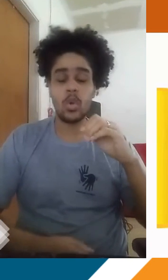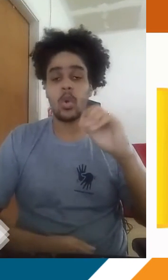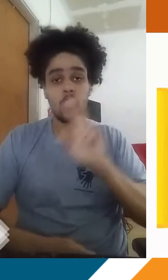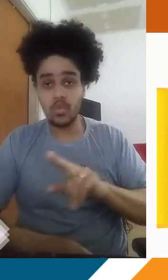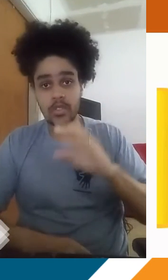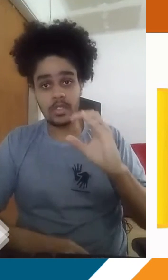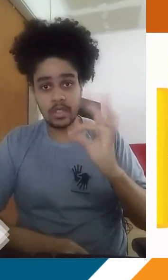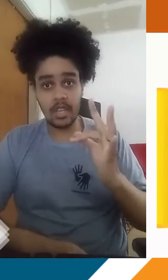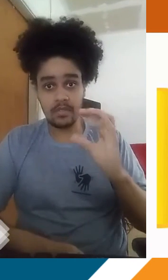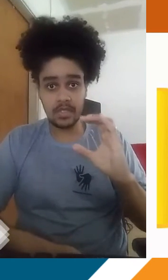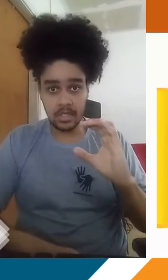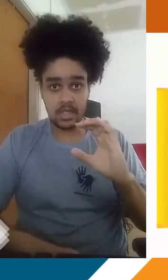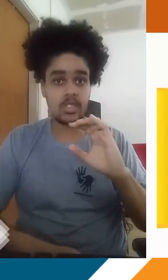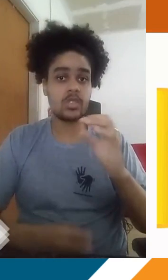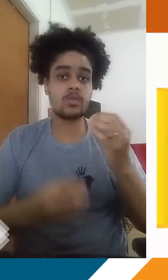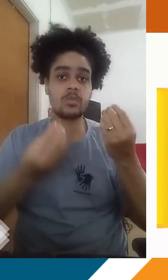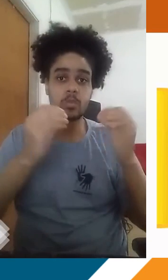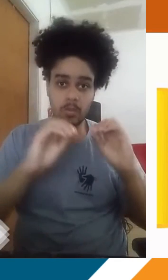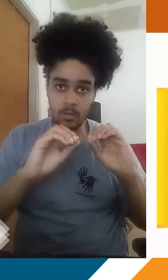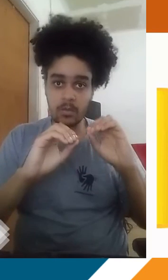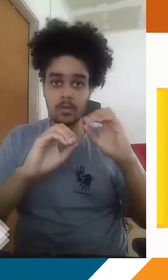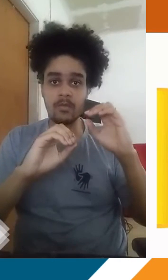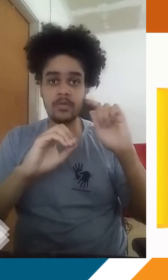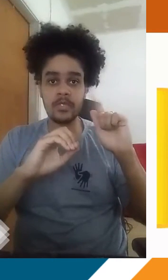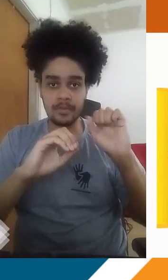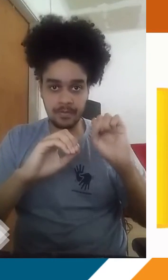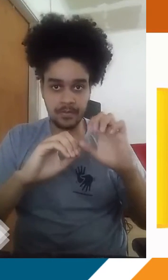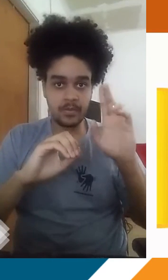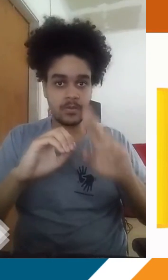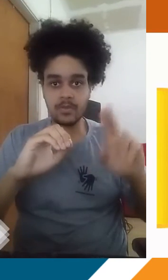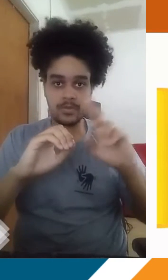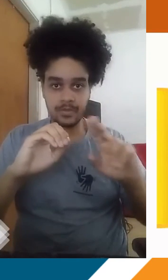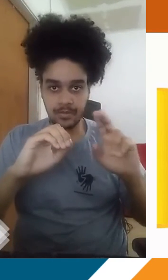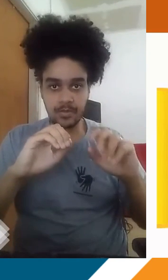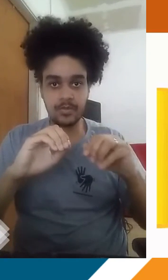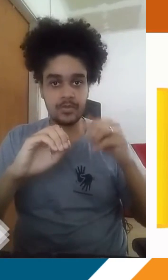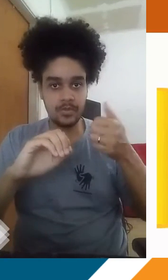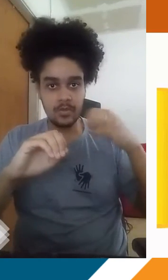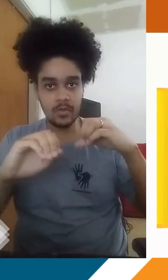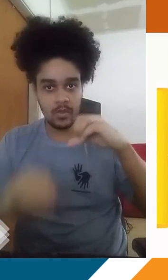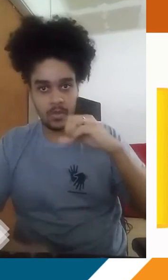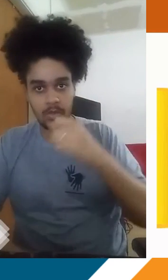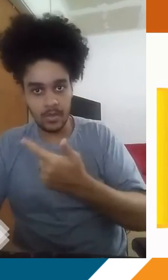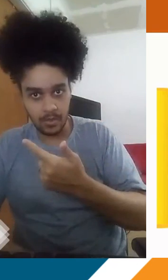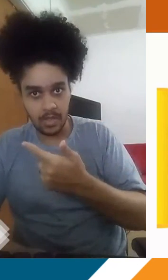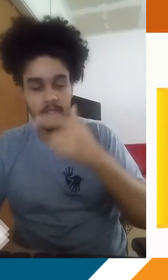basicamente do CFCs na composição desses gases que eram usados nesses produtos. Em 1992,